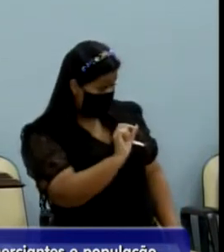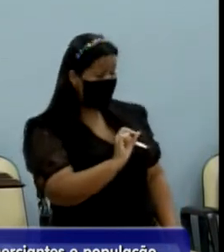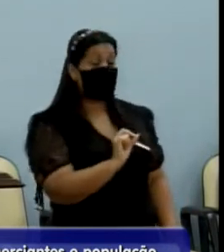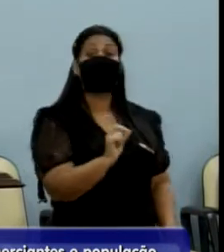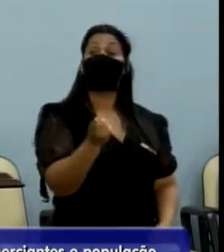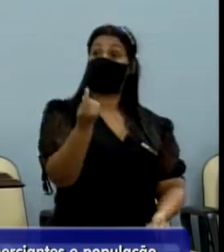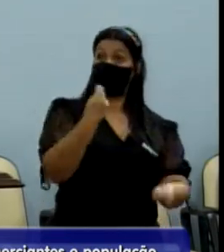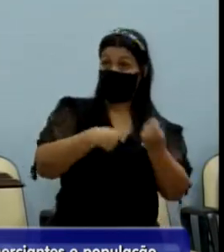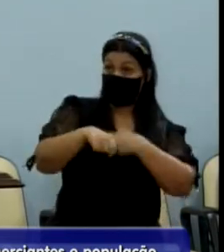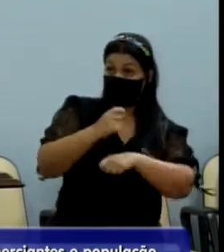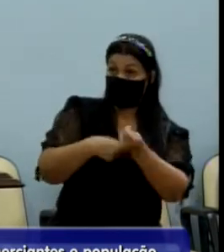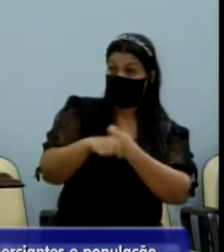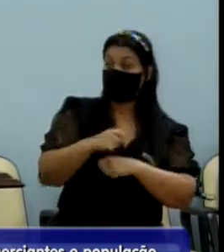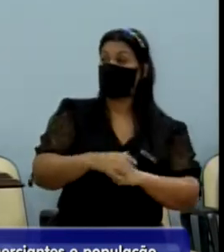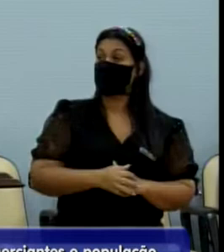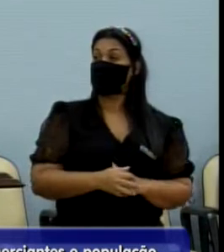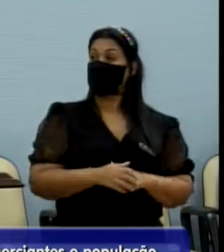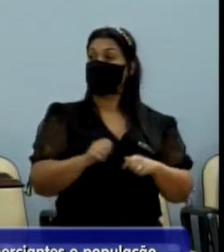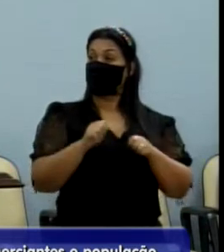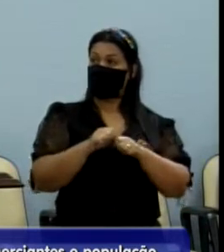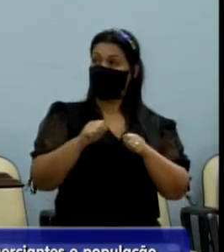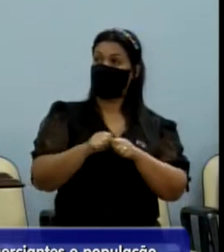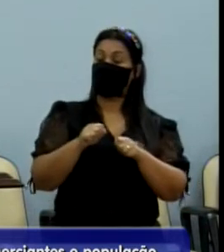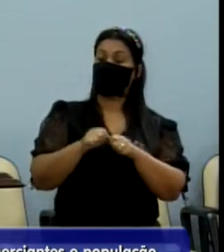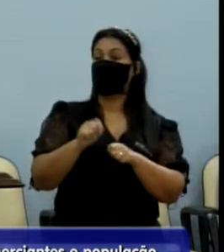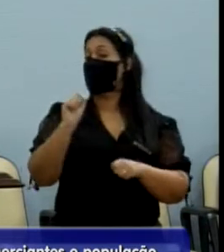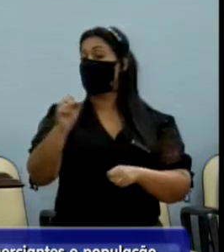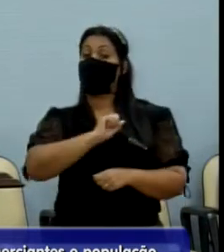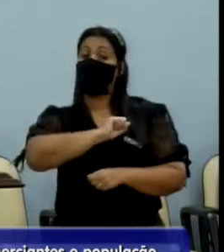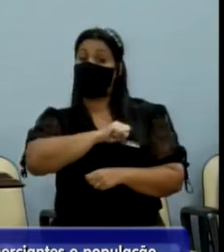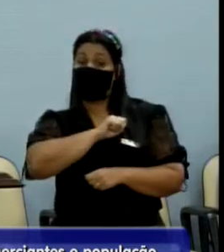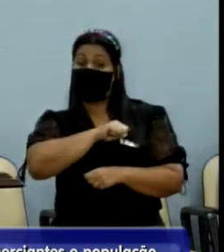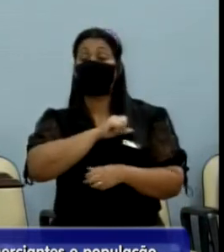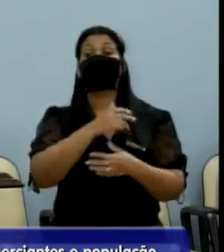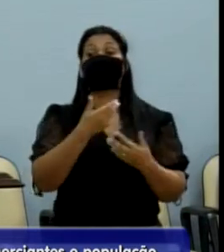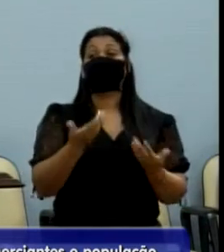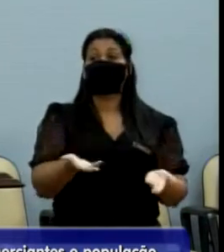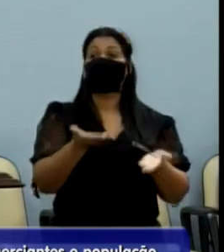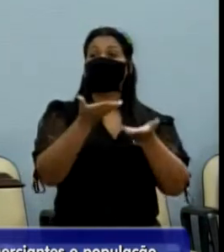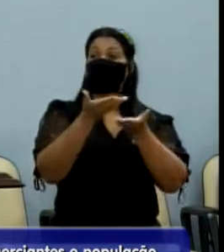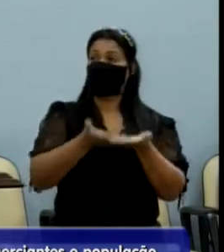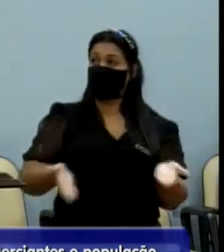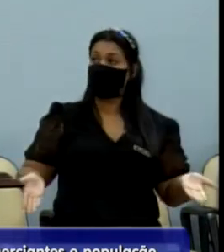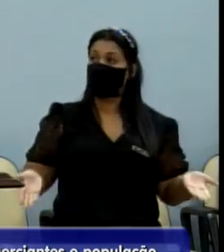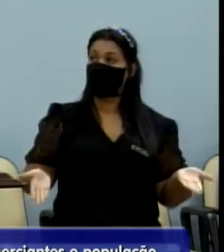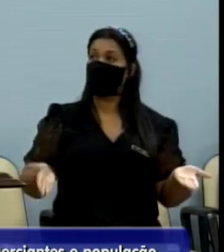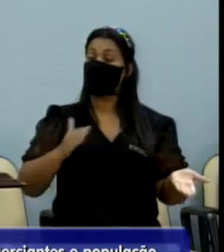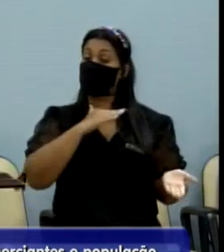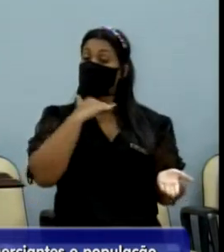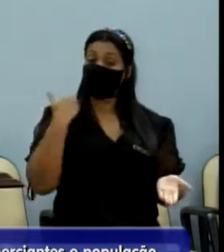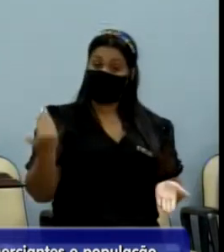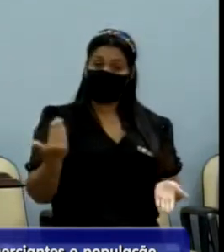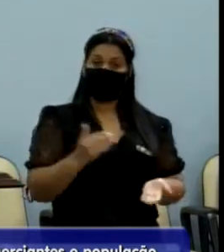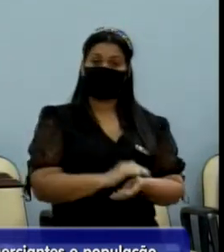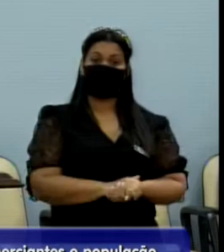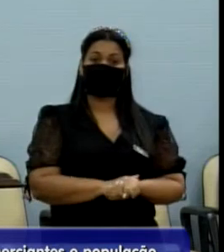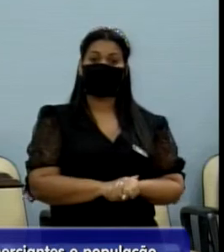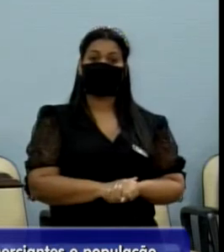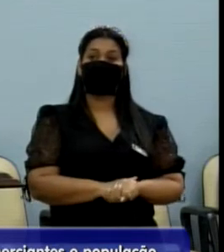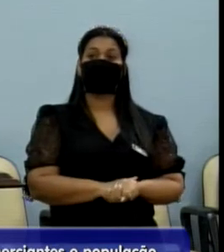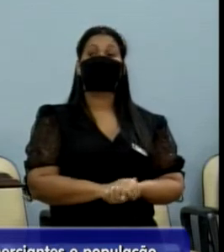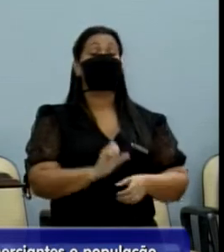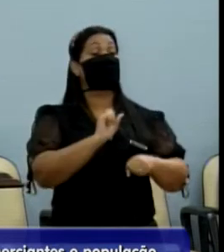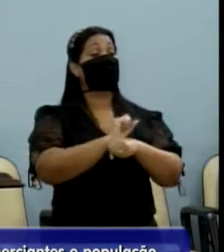Um comerciante fazer uma besteira e perderem a vida. Estão